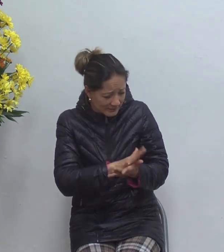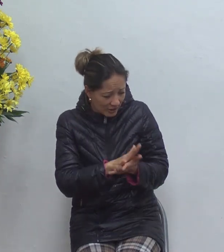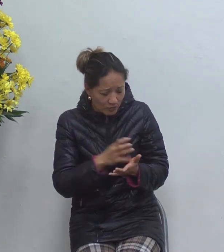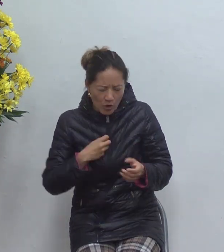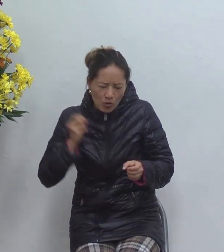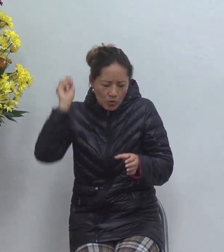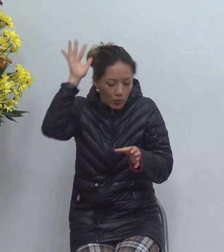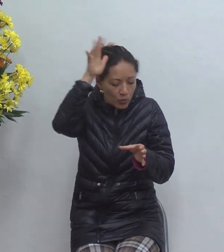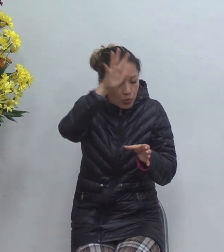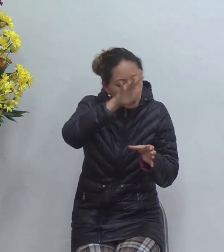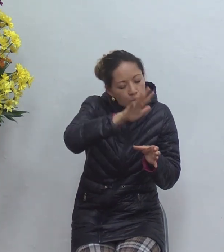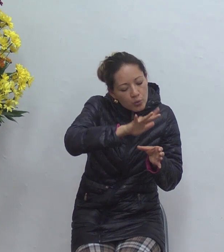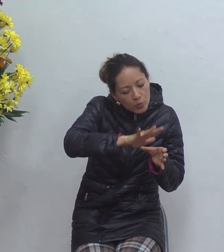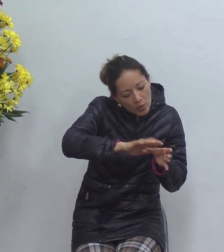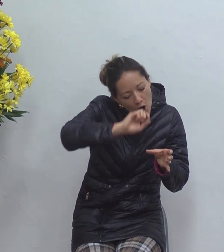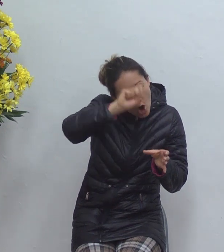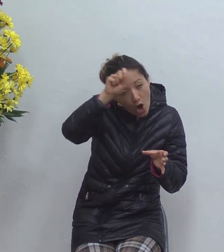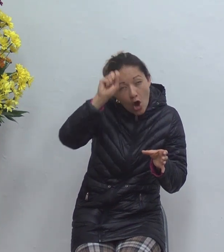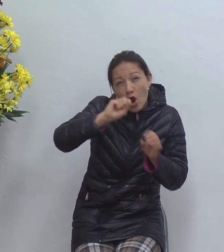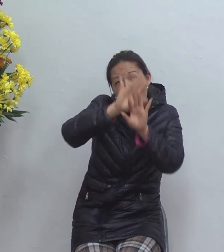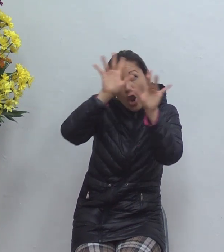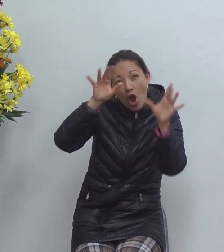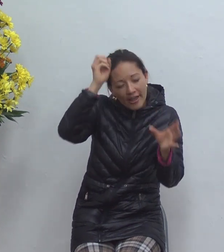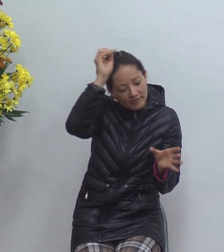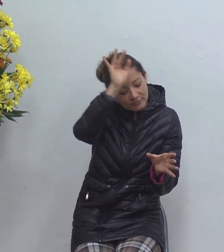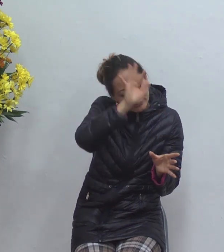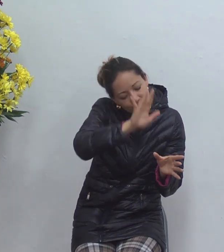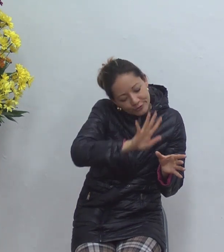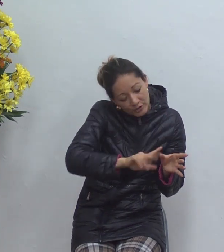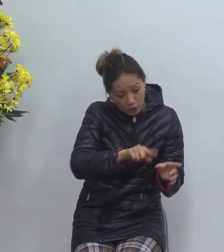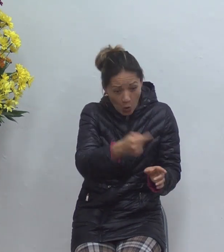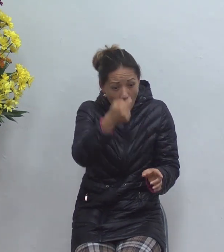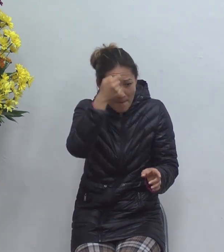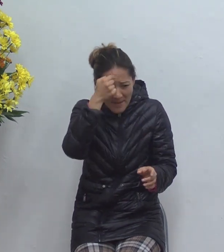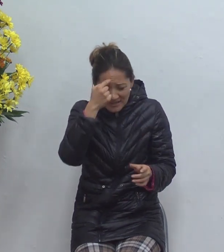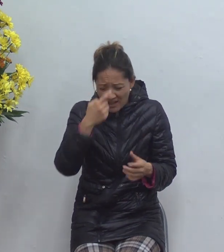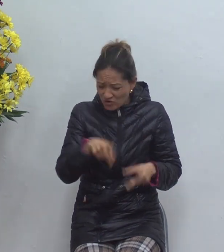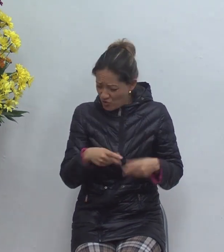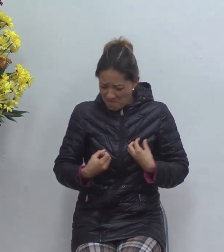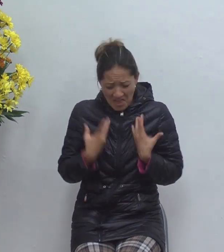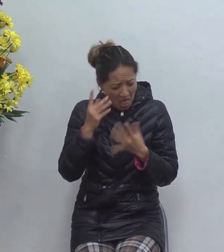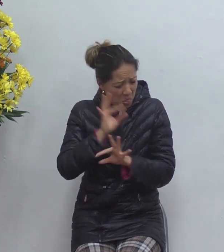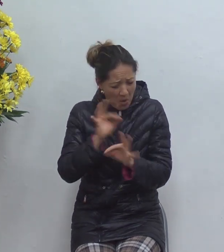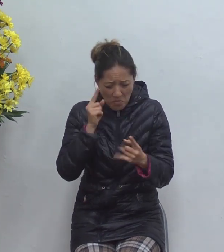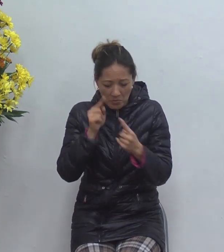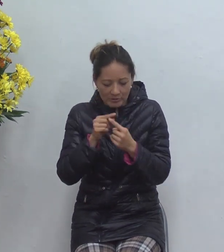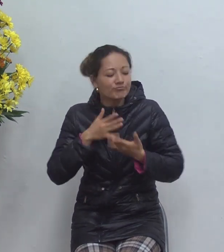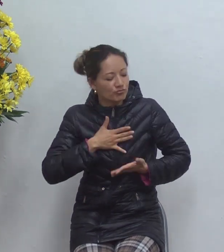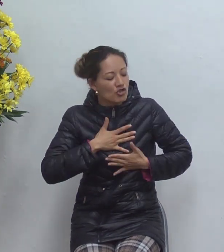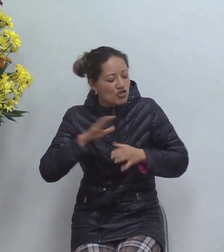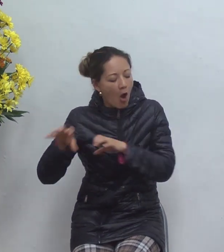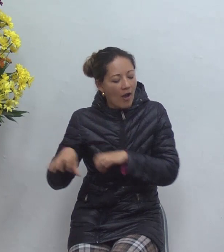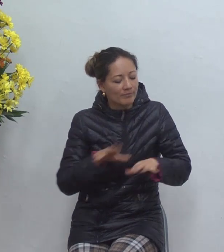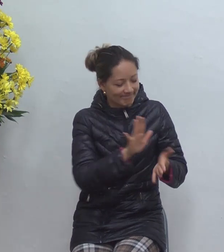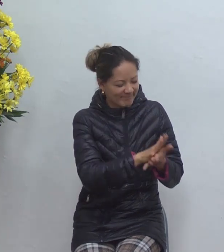gloria lo que tú ni siquiera pensaste que podías hacer con tu existencia yo lo voy a hacer para que no te